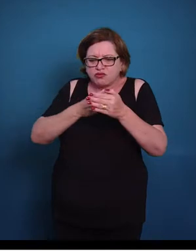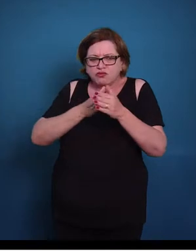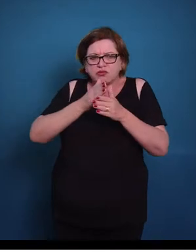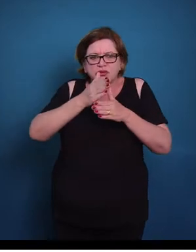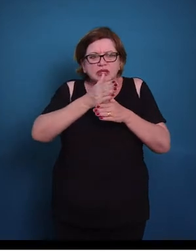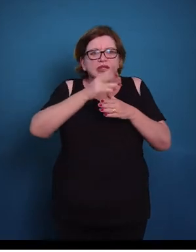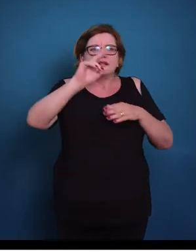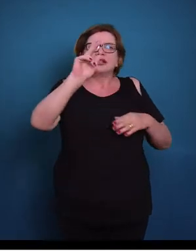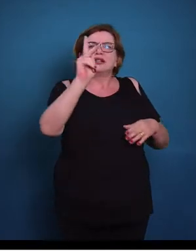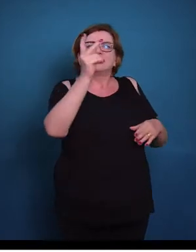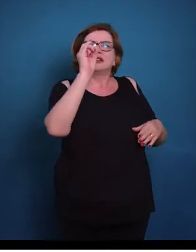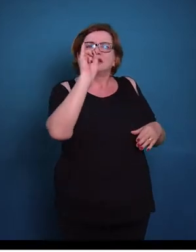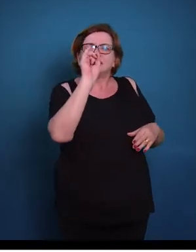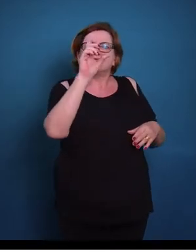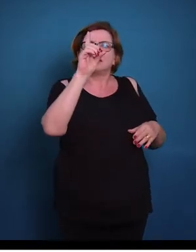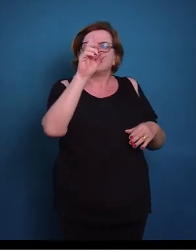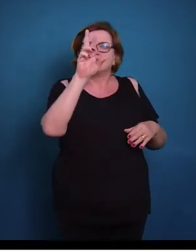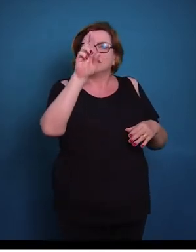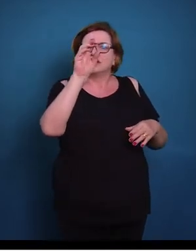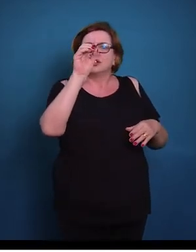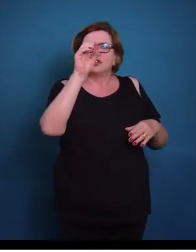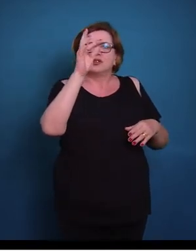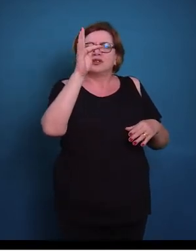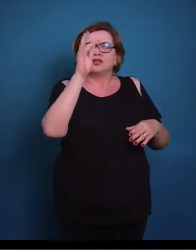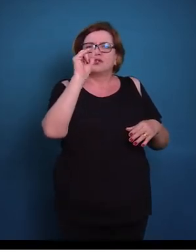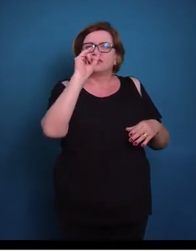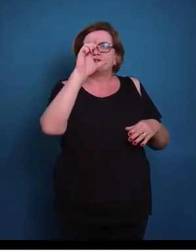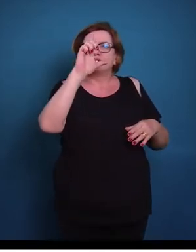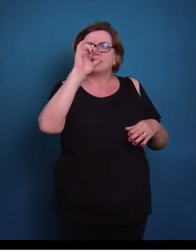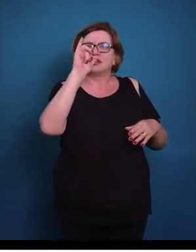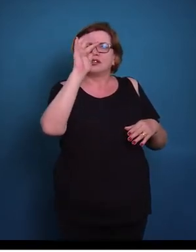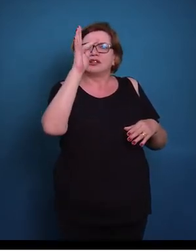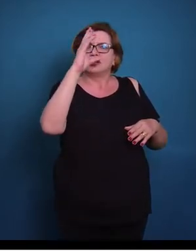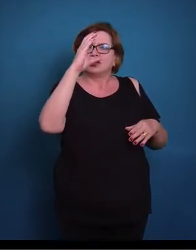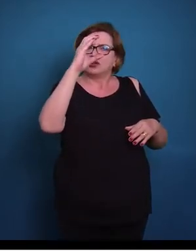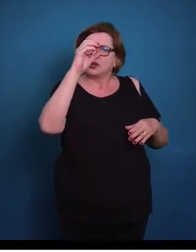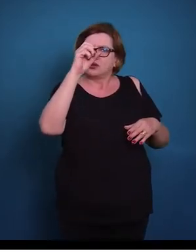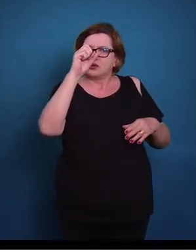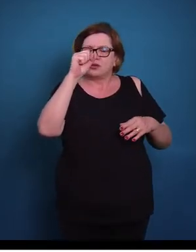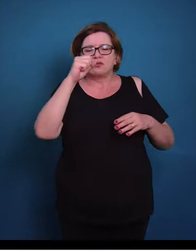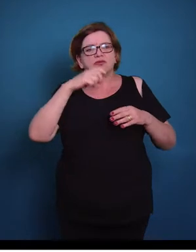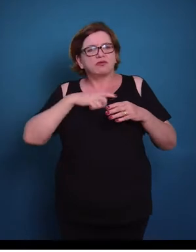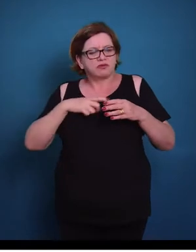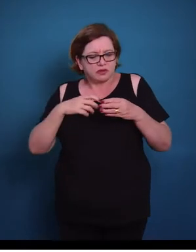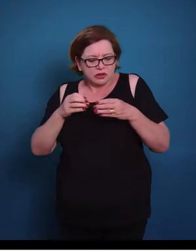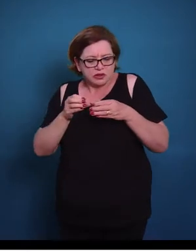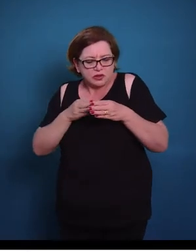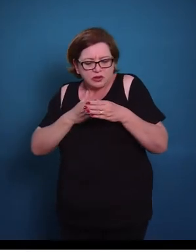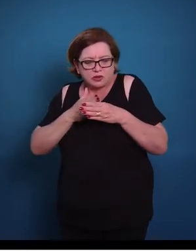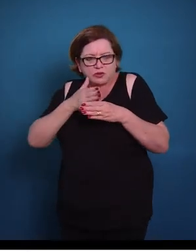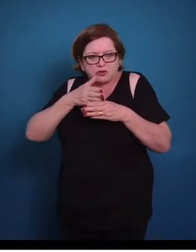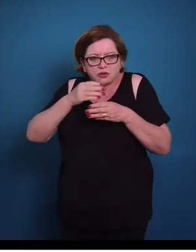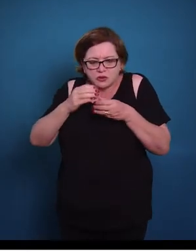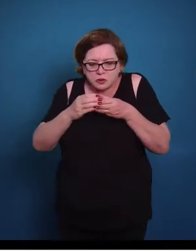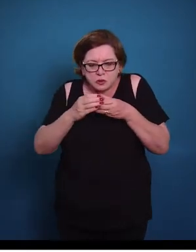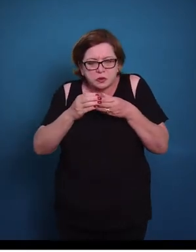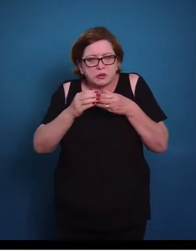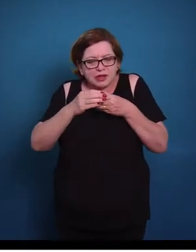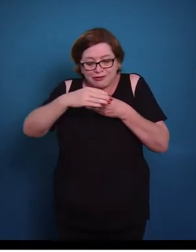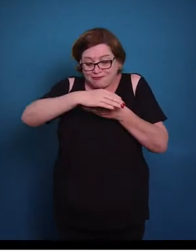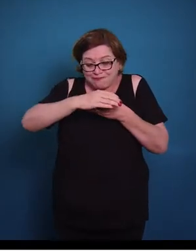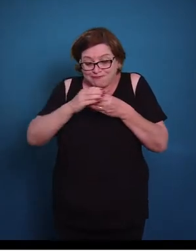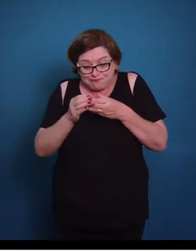para a outra. Então tudo isso, além da interdigitalização das células, nessa interdigitalização das membranas,